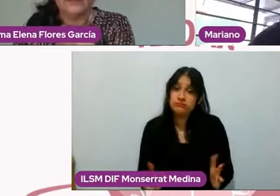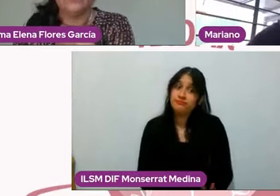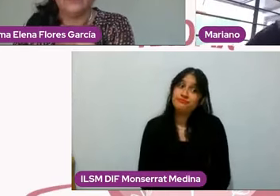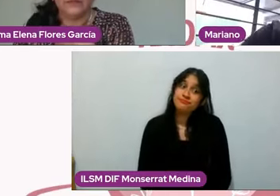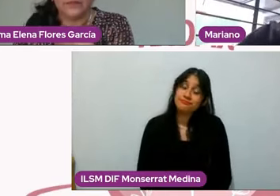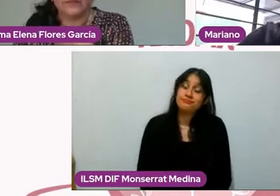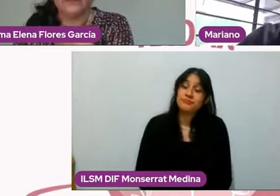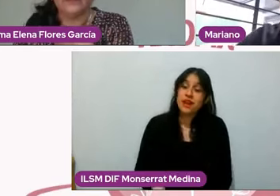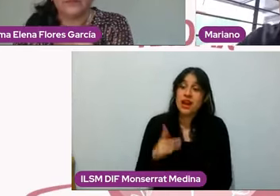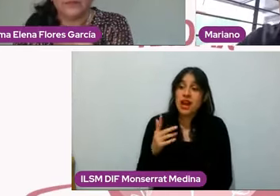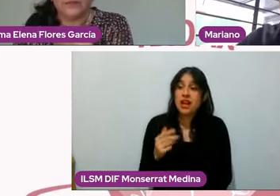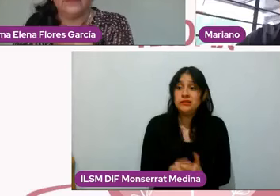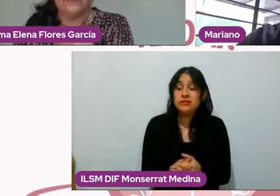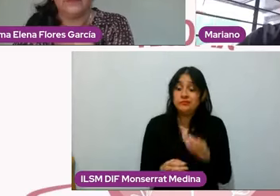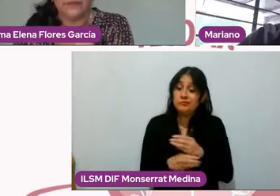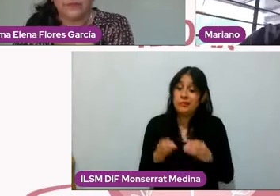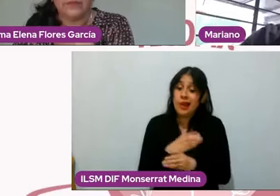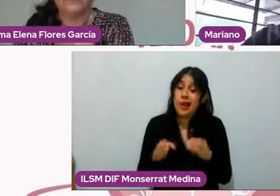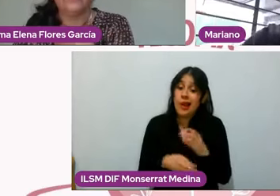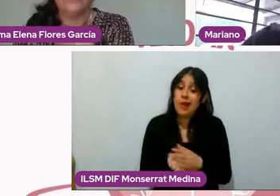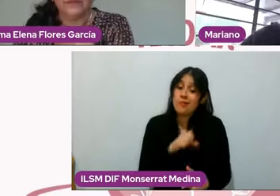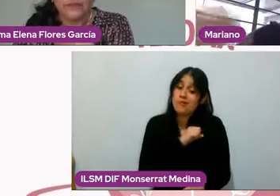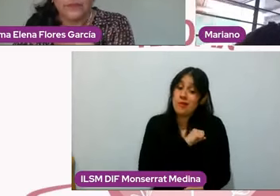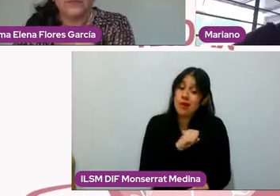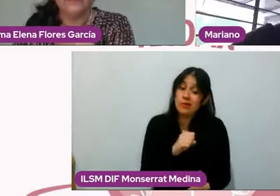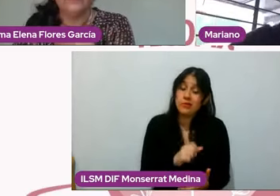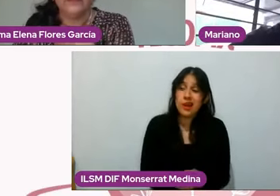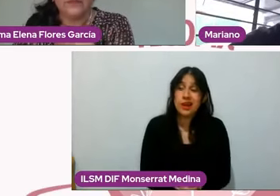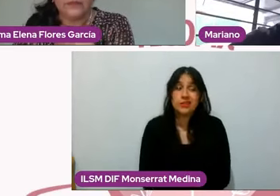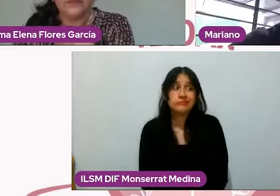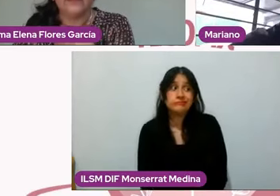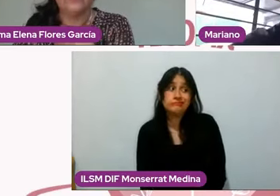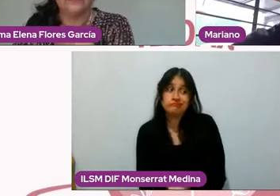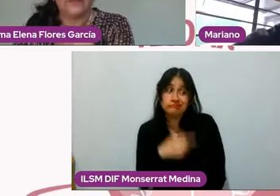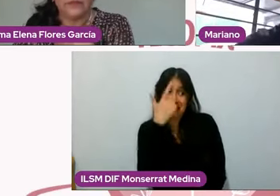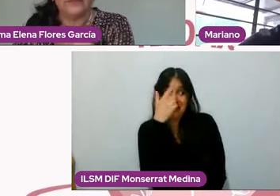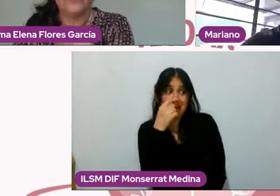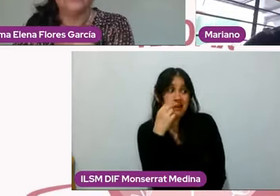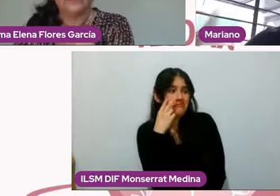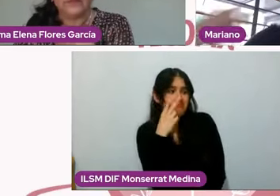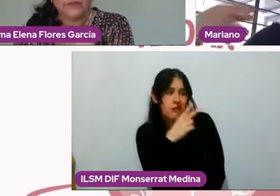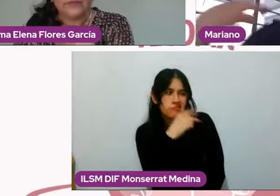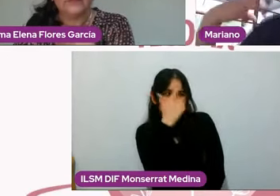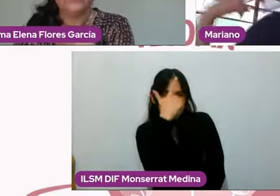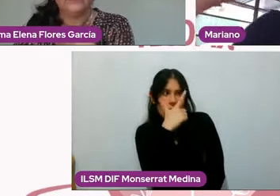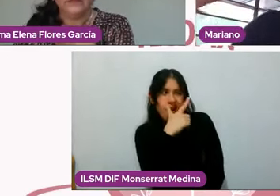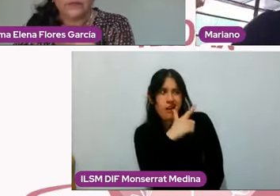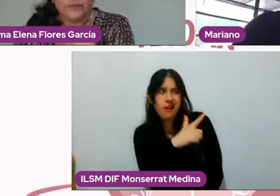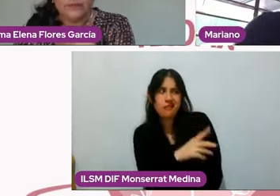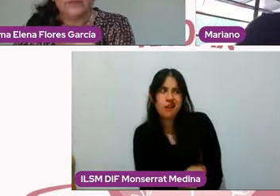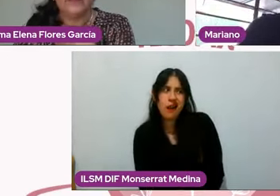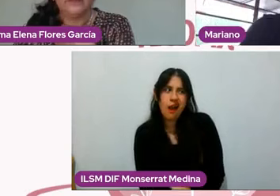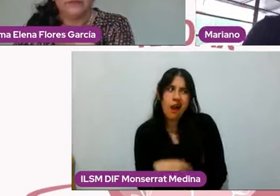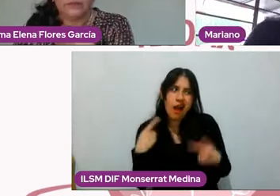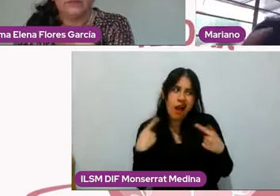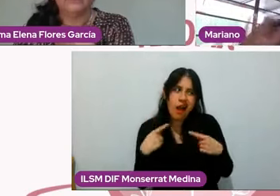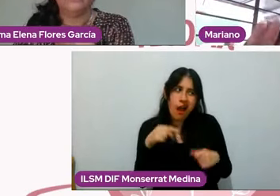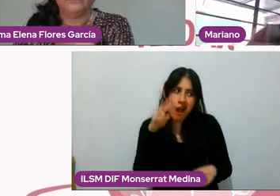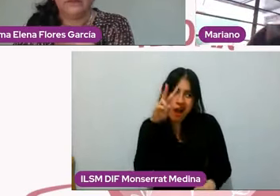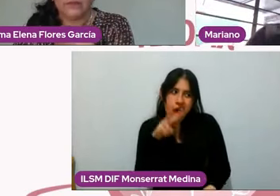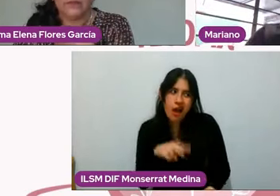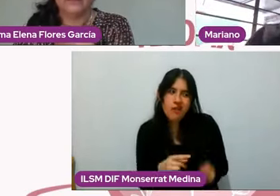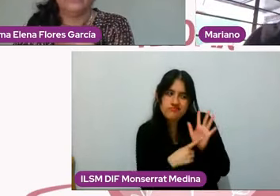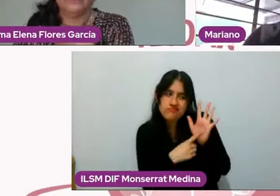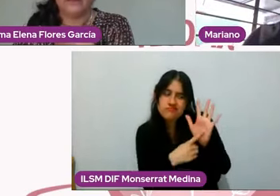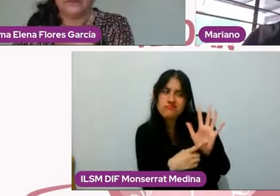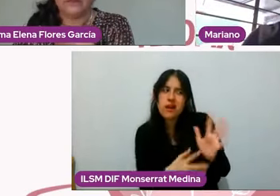defectos me dejan de parecer tan encantadores, ya empiezo a convivir con la persona real, ya estamos en un cotidiano, ahí